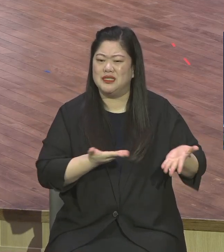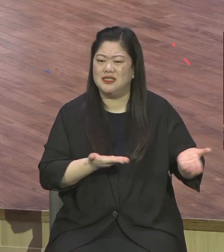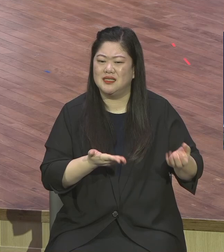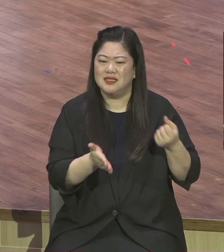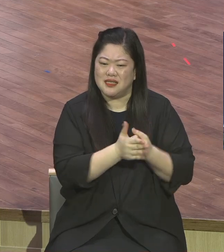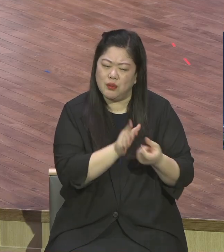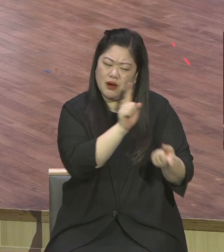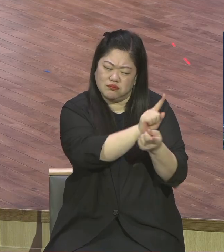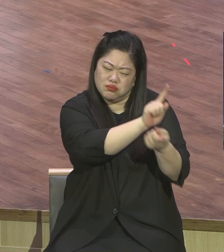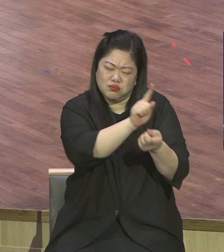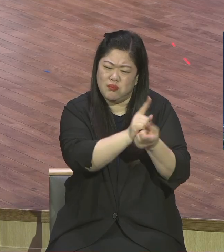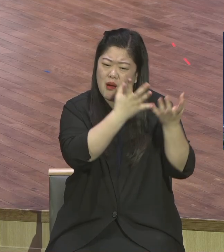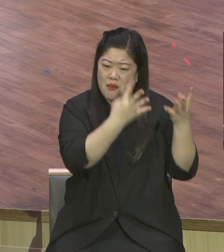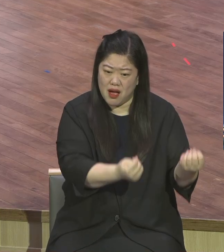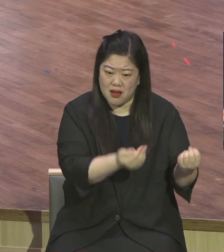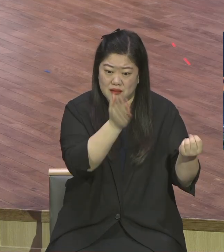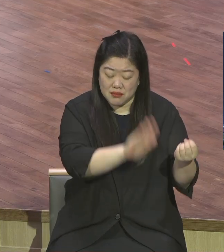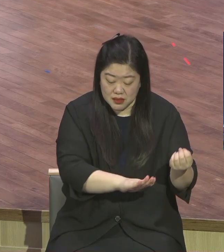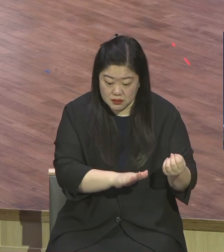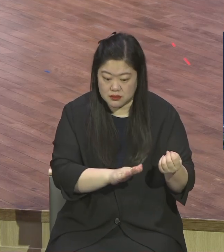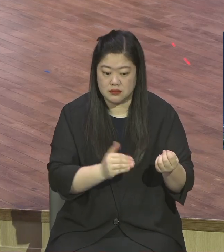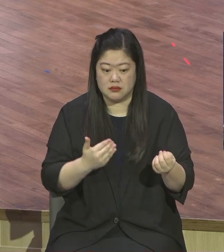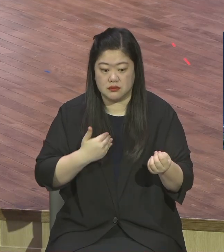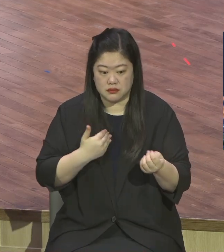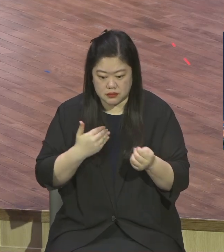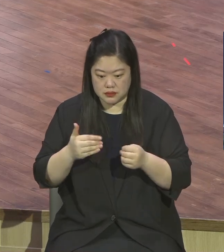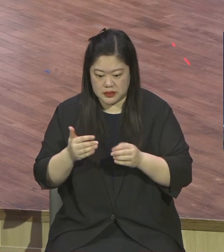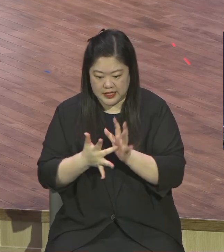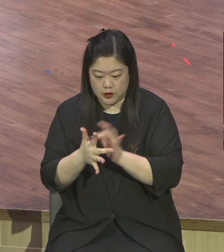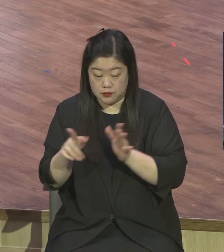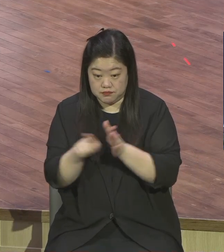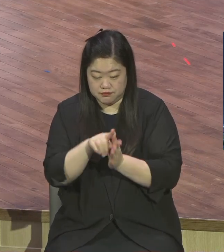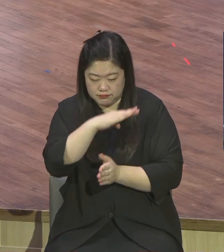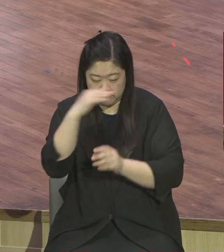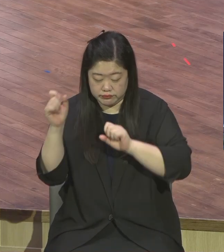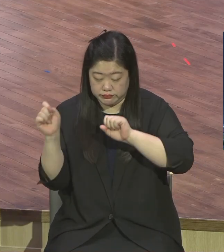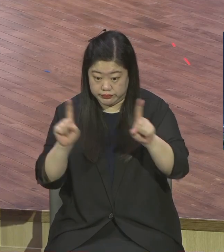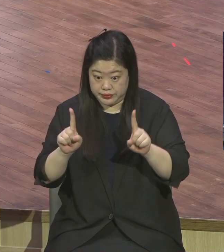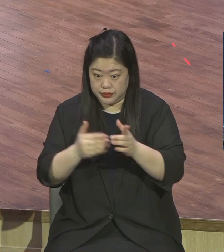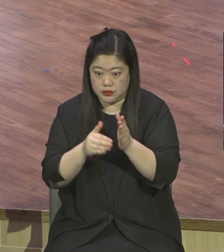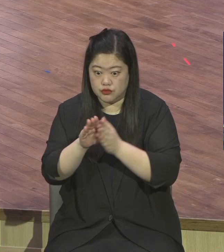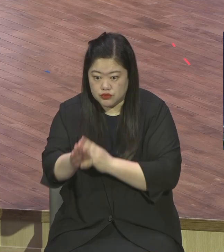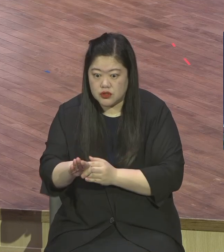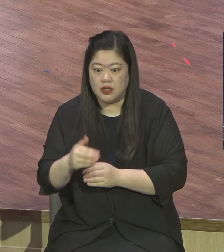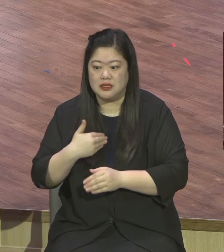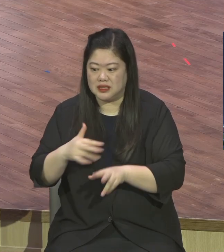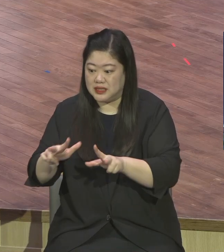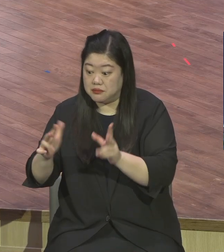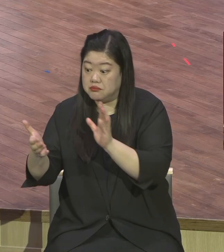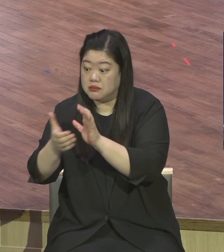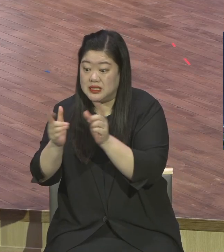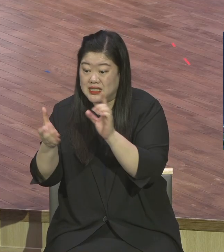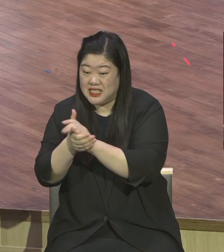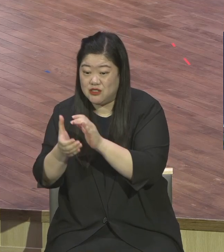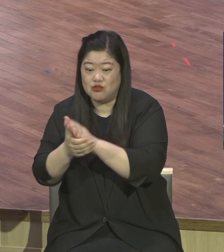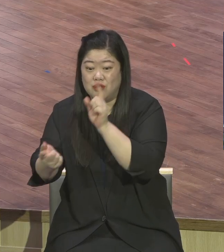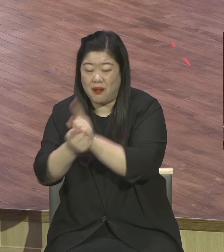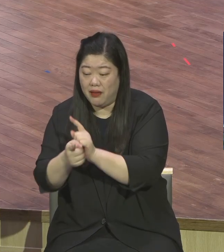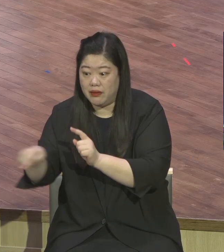받고 그러면서 새로운 삶이 확 섞여져 완전히 이 루틴이 바뀌는 거예요 자 어떻게 하면 이래야 될 수